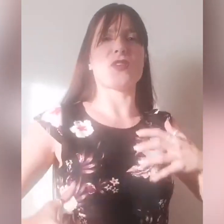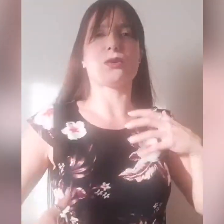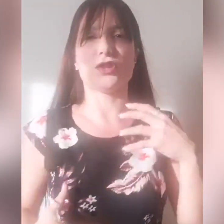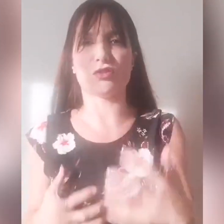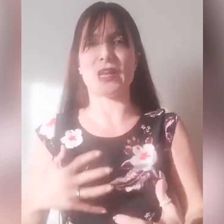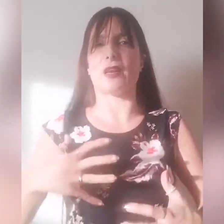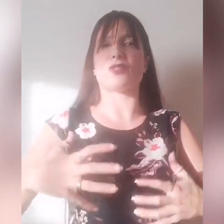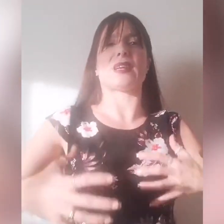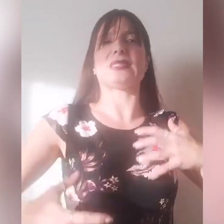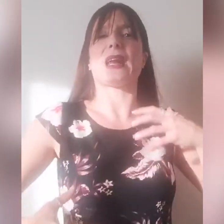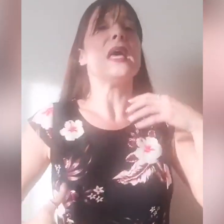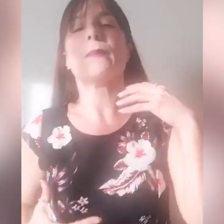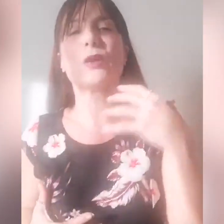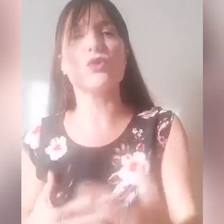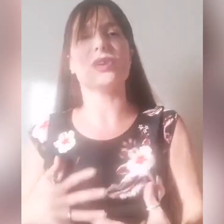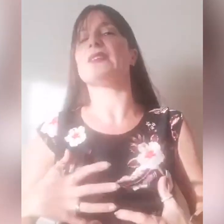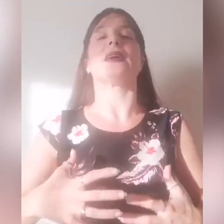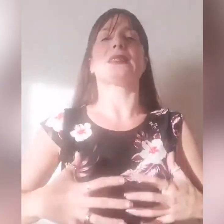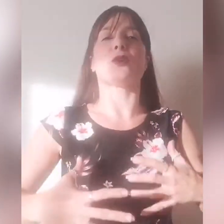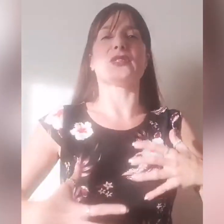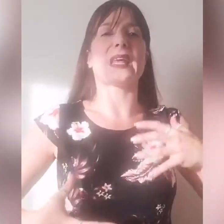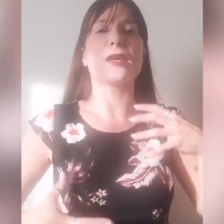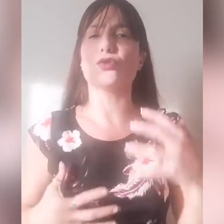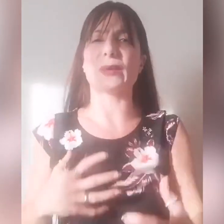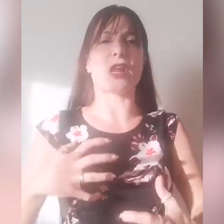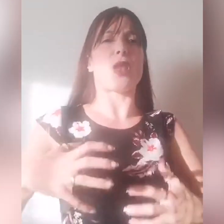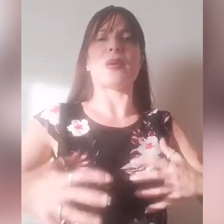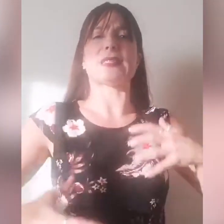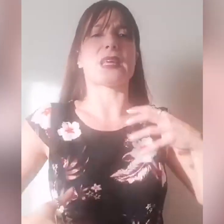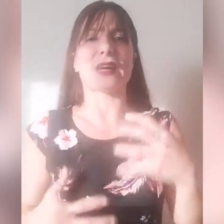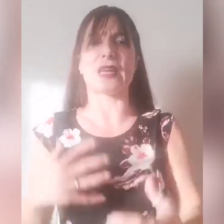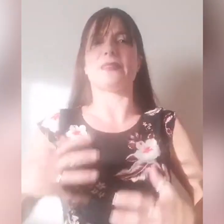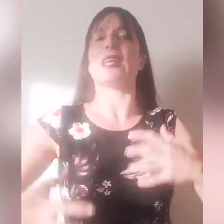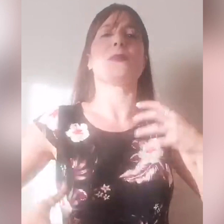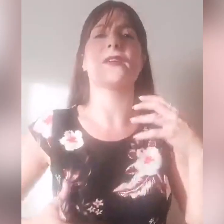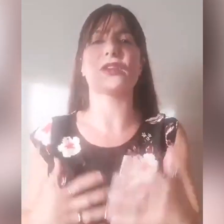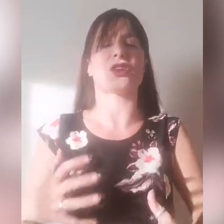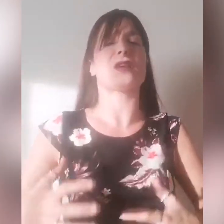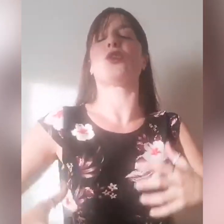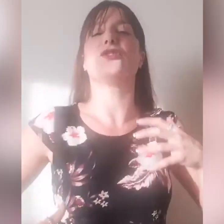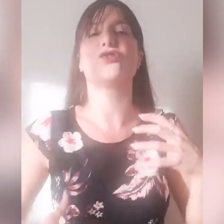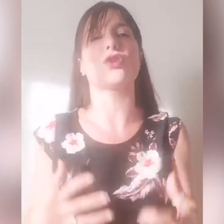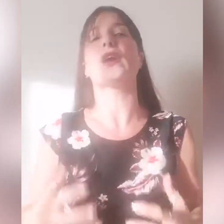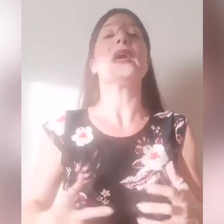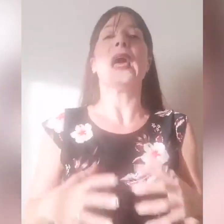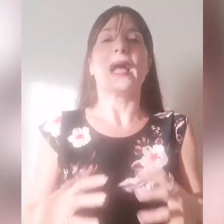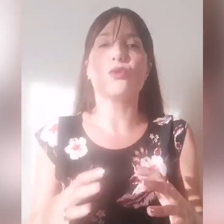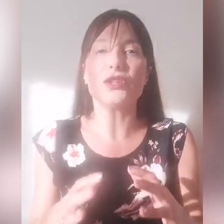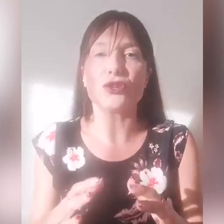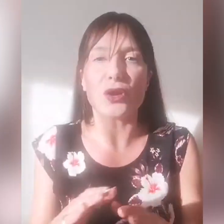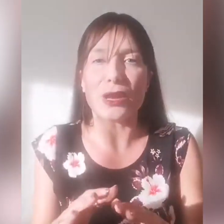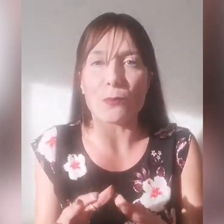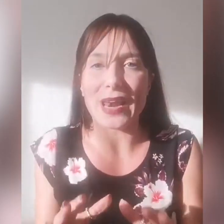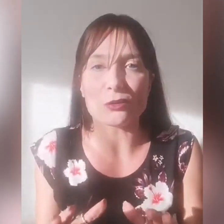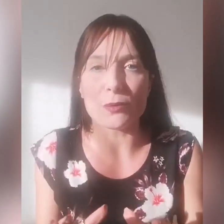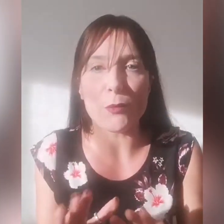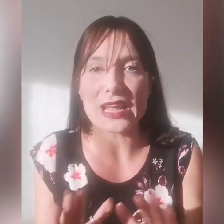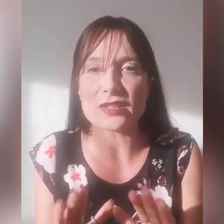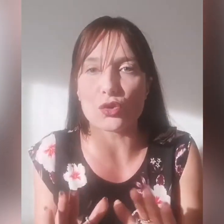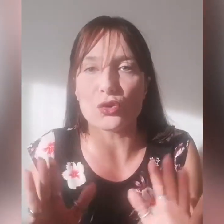fianco dicimila alla nostra estra, ma noi nulla si accosterà, io non temerò la peste che vaga nelle tenebre, la freccia che vola di giorno, alcuni di noi l'hanno imparato a memoria solo